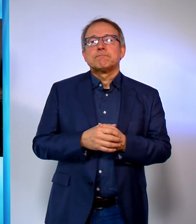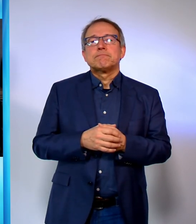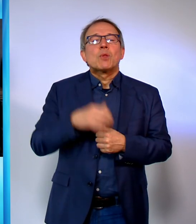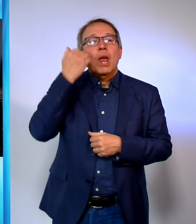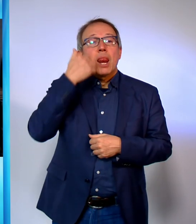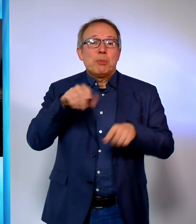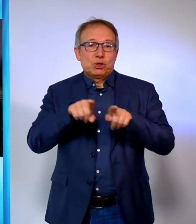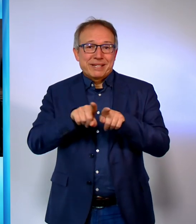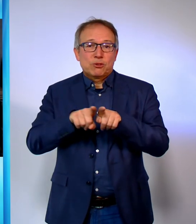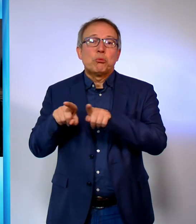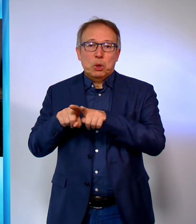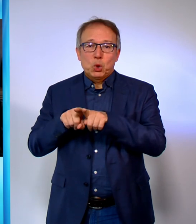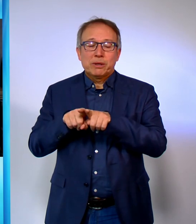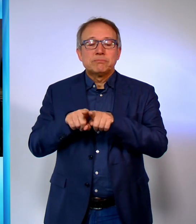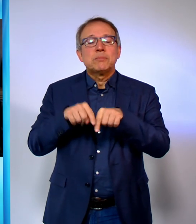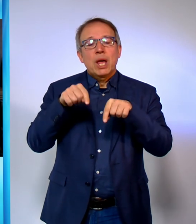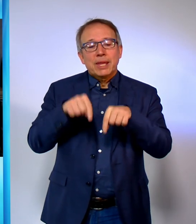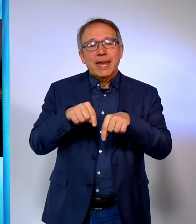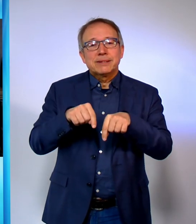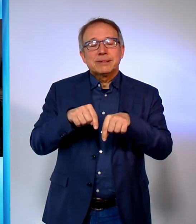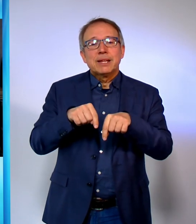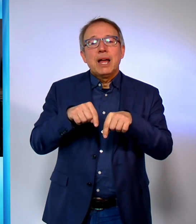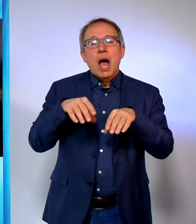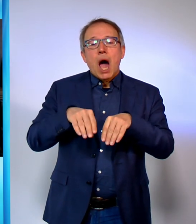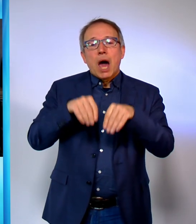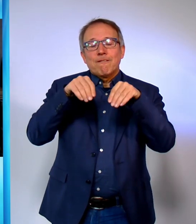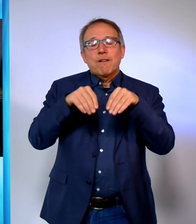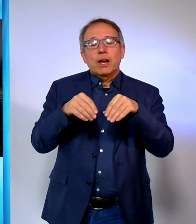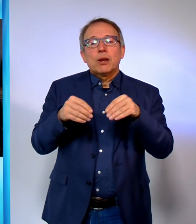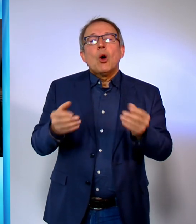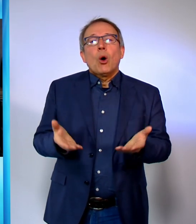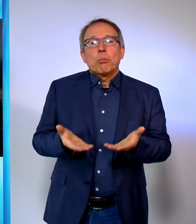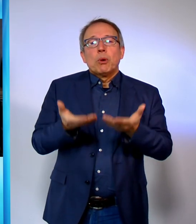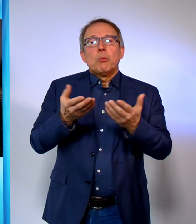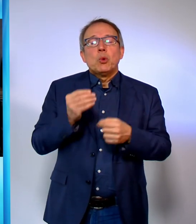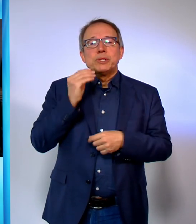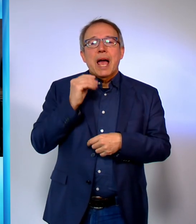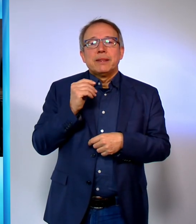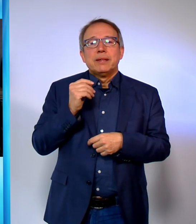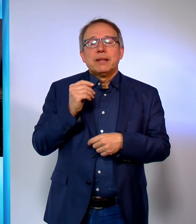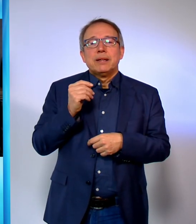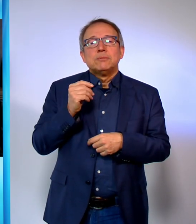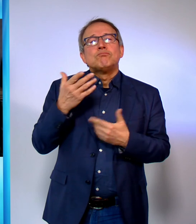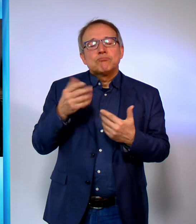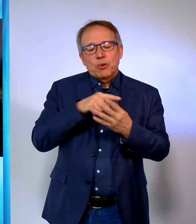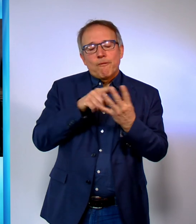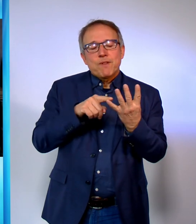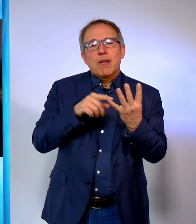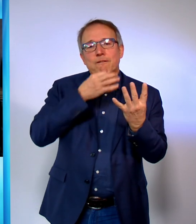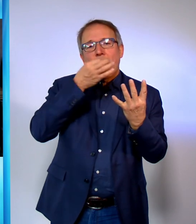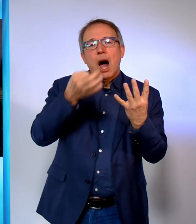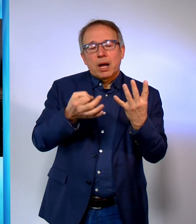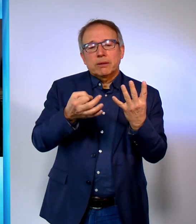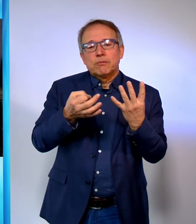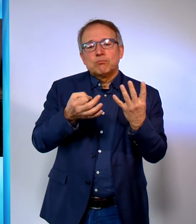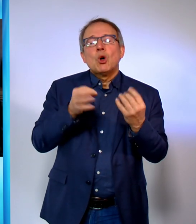Liebe Schwestern und Brüder, beginnen wir diese österliche Bußzeit mit vier Fragen, die ich fürs Nachdenken und für den